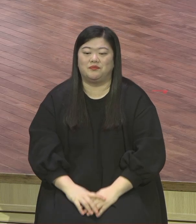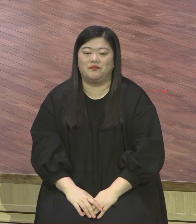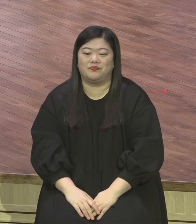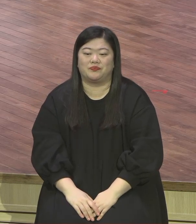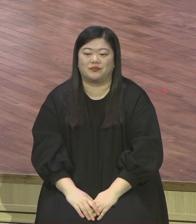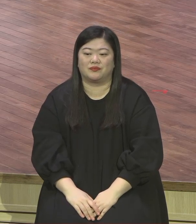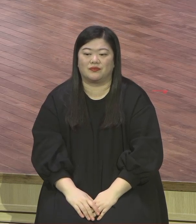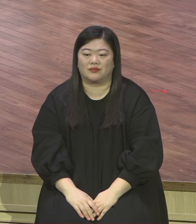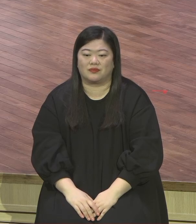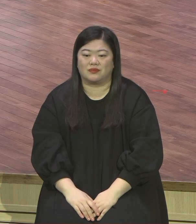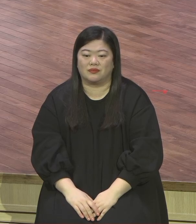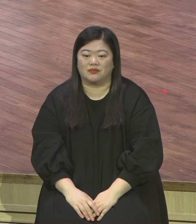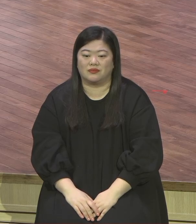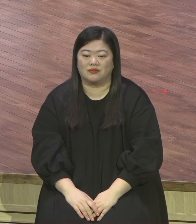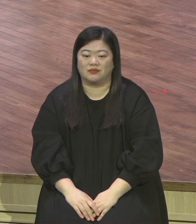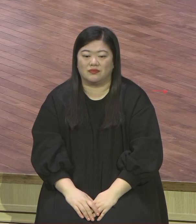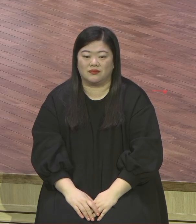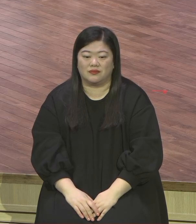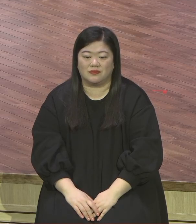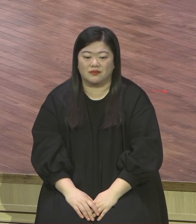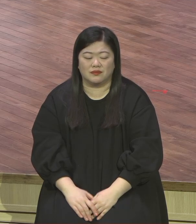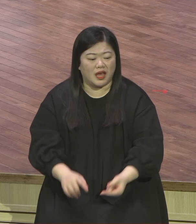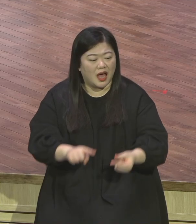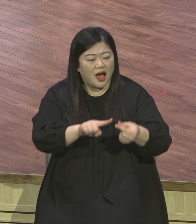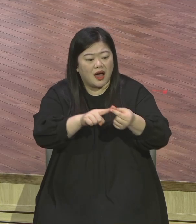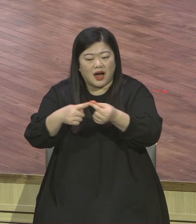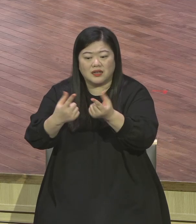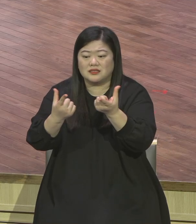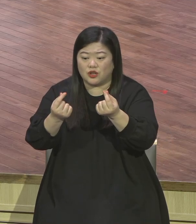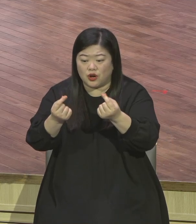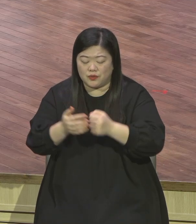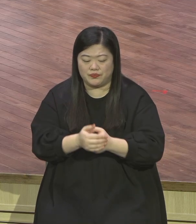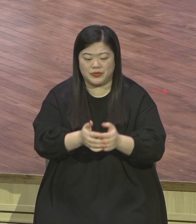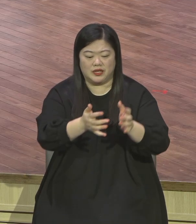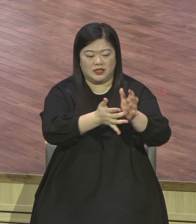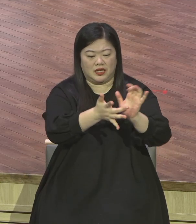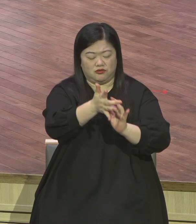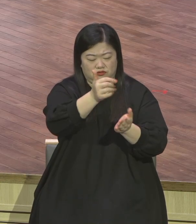예수가 그리스도 모든 문제 해결자라고 하면